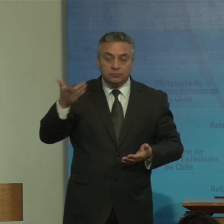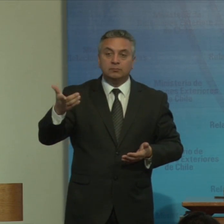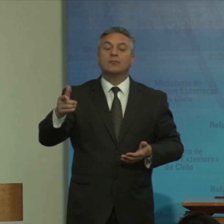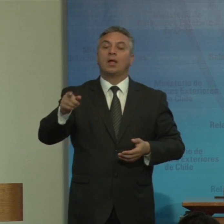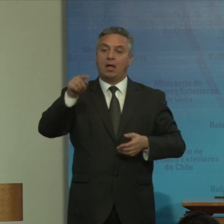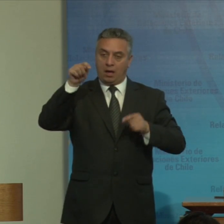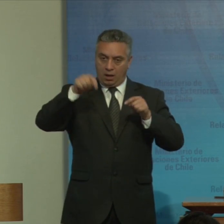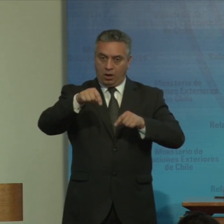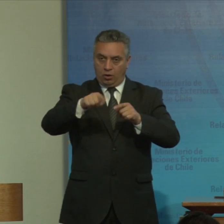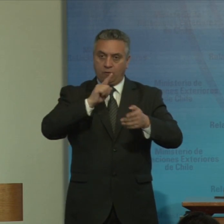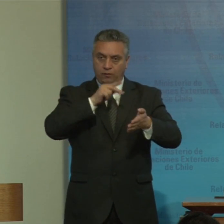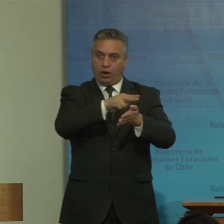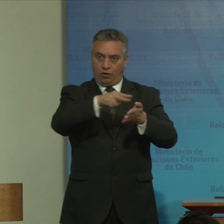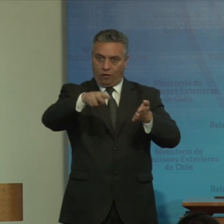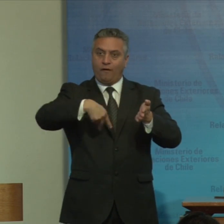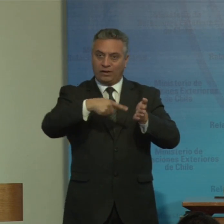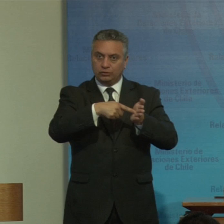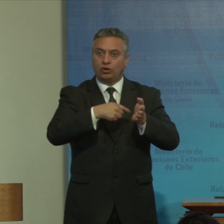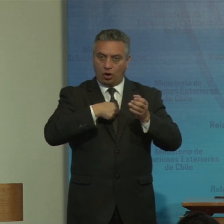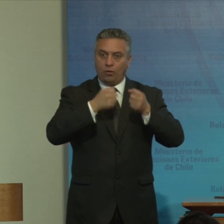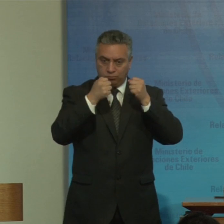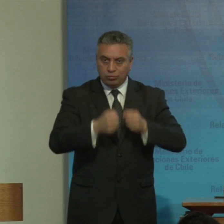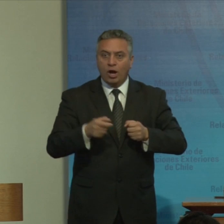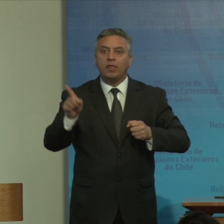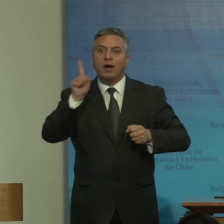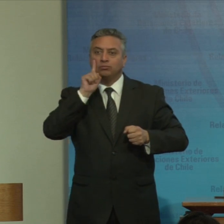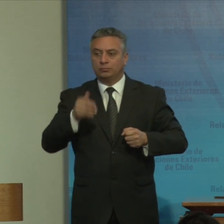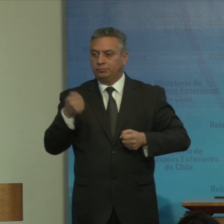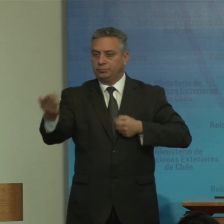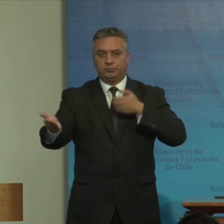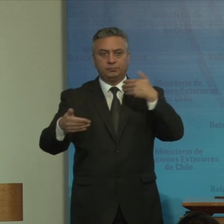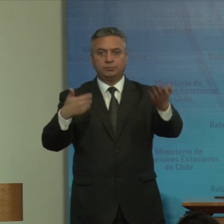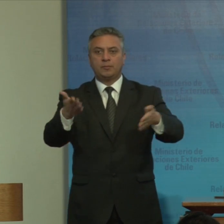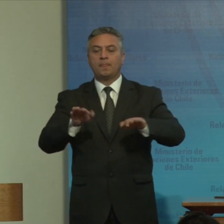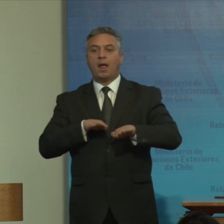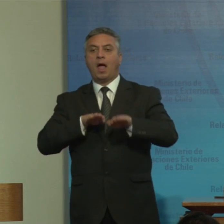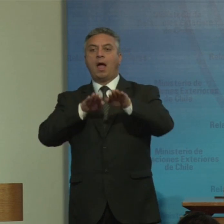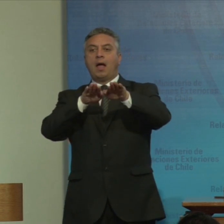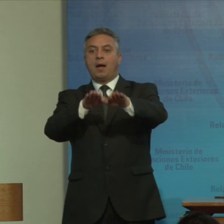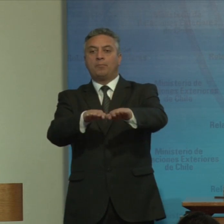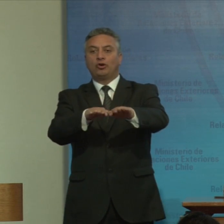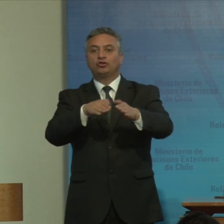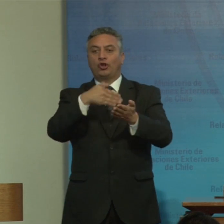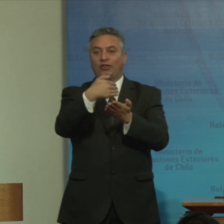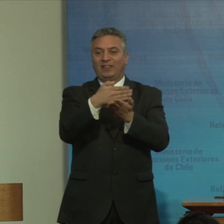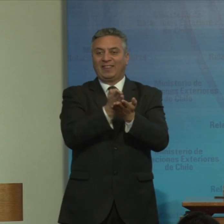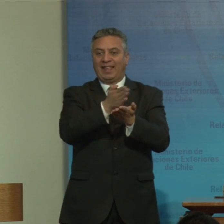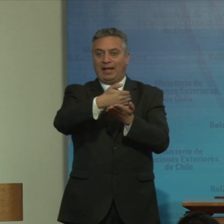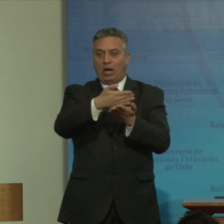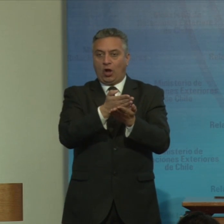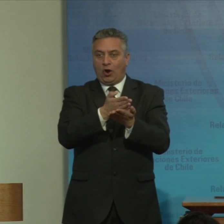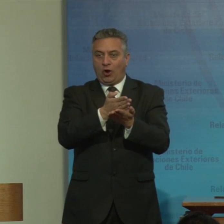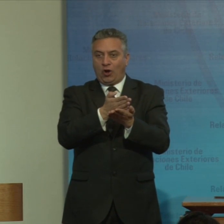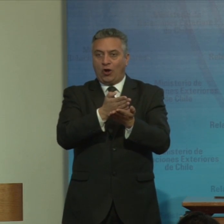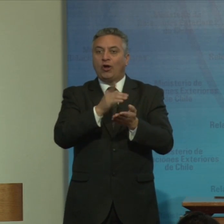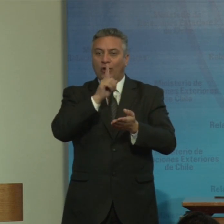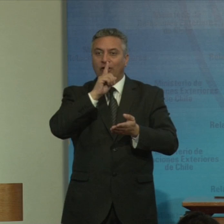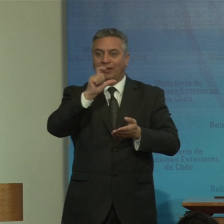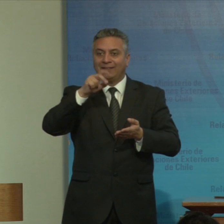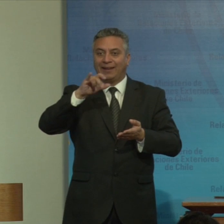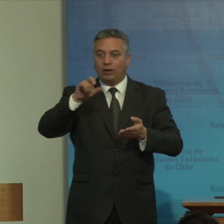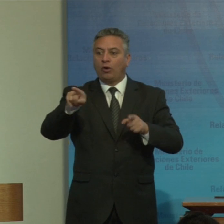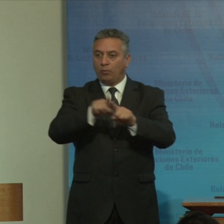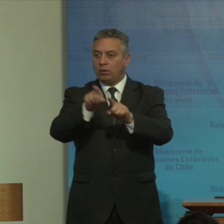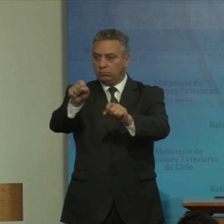Convención y así provemos apoyo técnico en el nivel global regional y nacional para apoyar la implementación de la